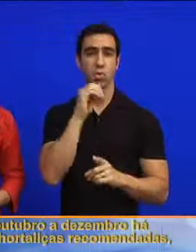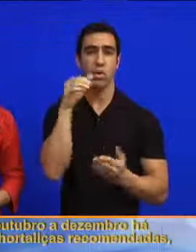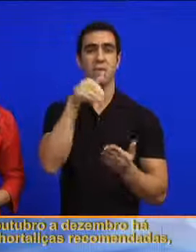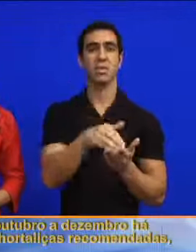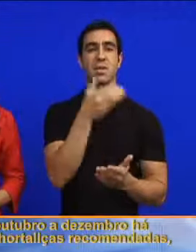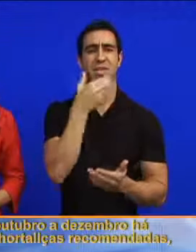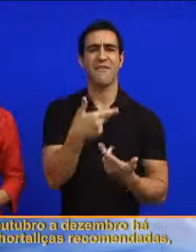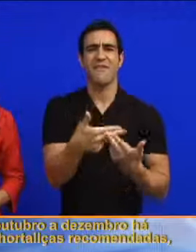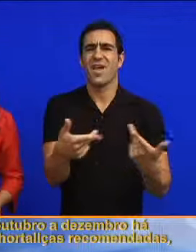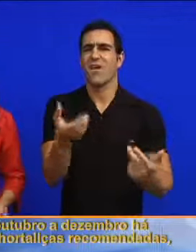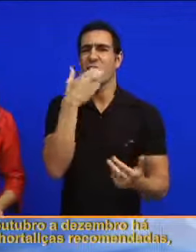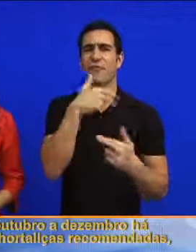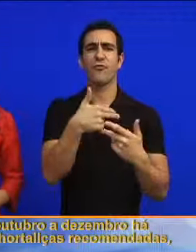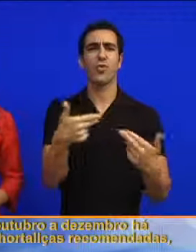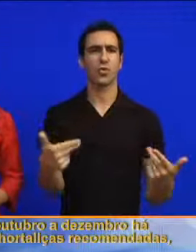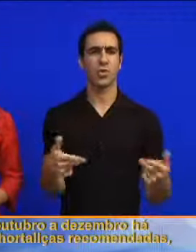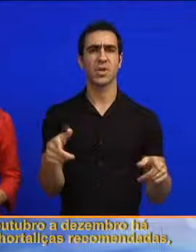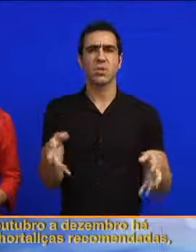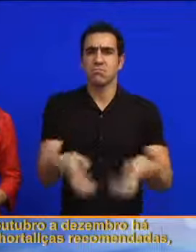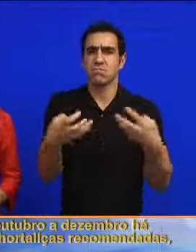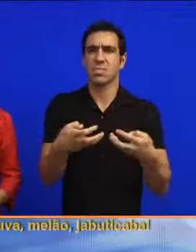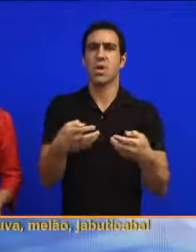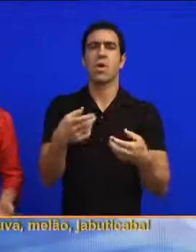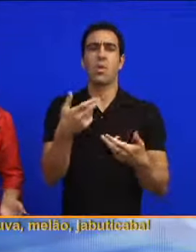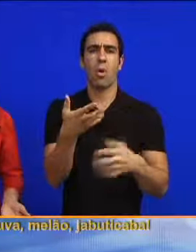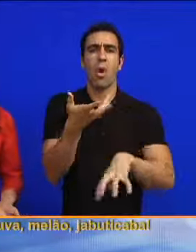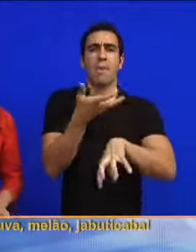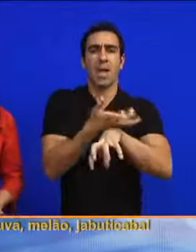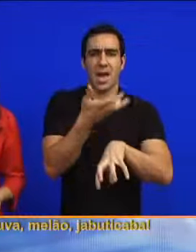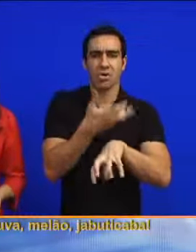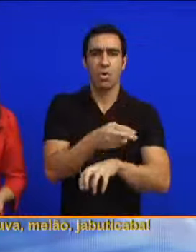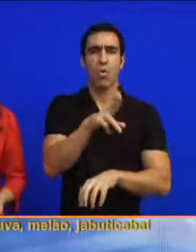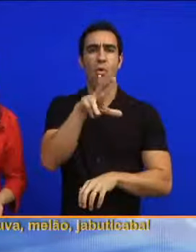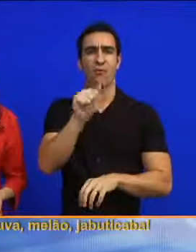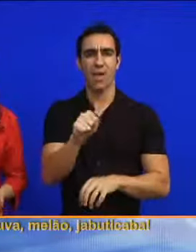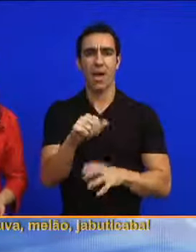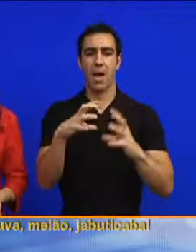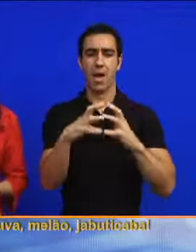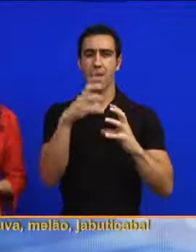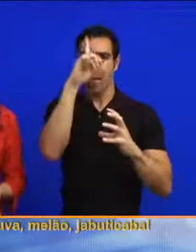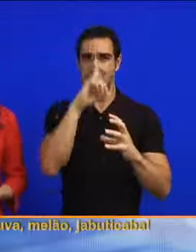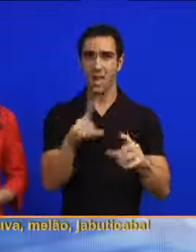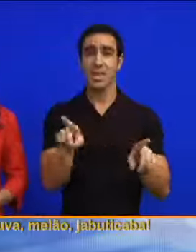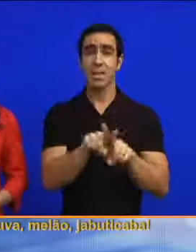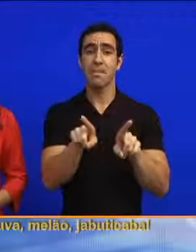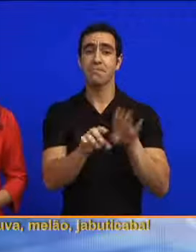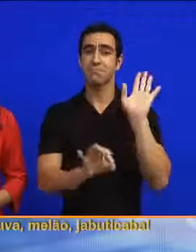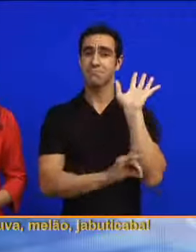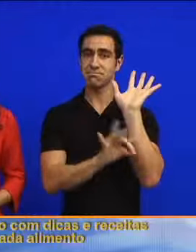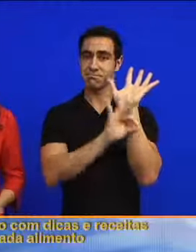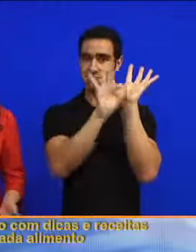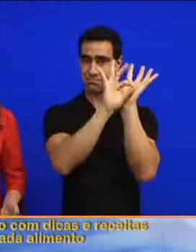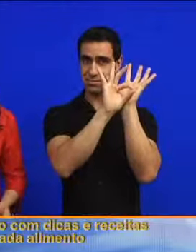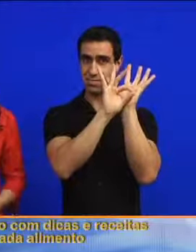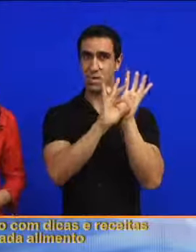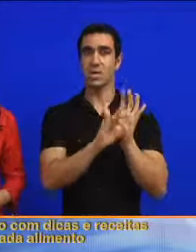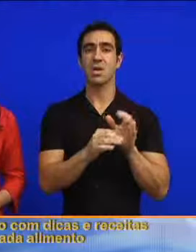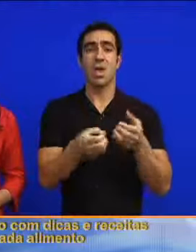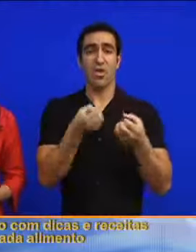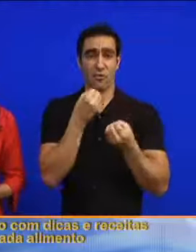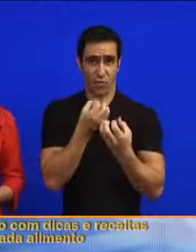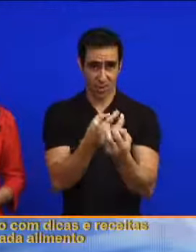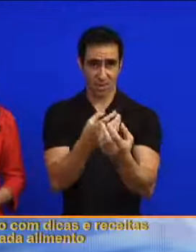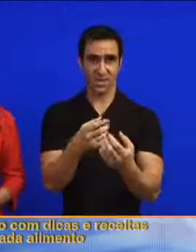há diversas frutas e hortaliças recomendadas, como abacaxi, uva, melão e jabuticaba. O guia